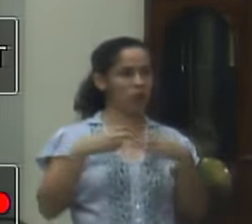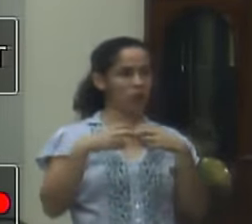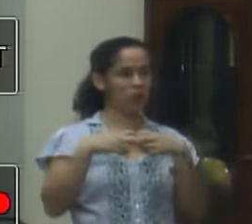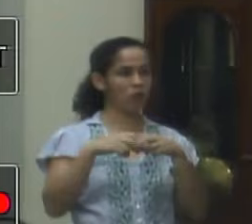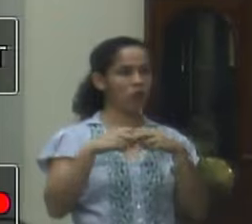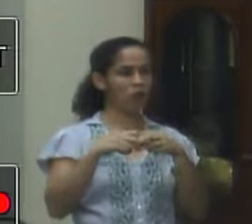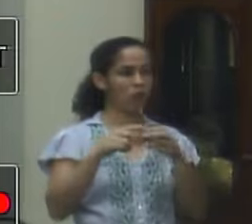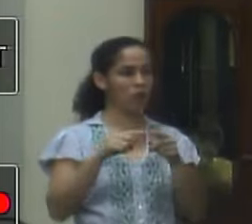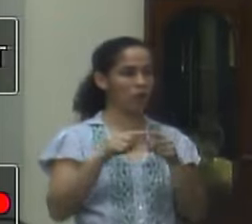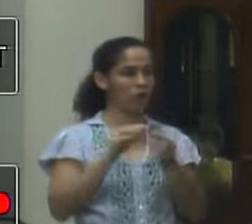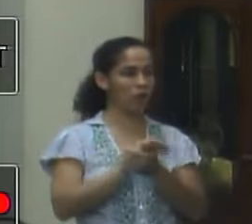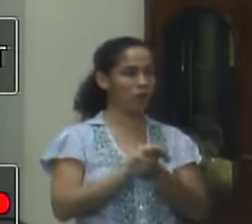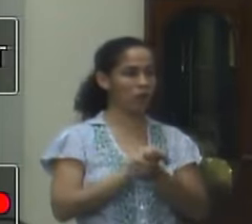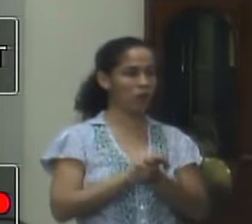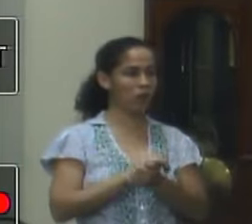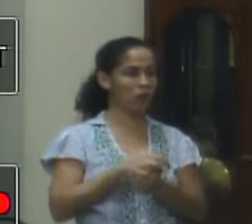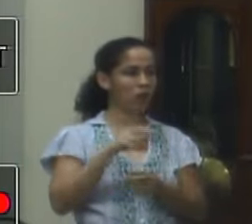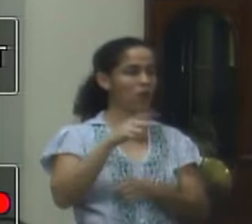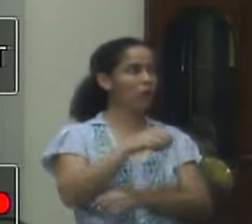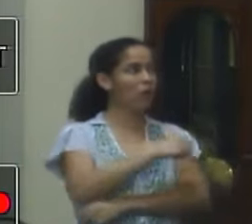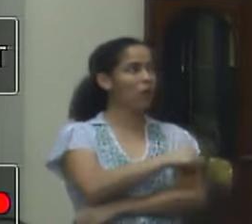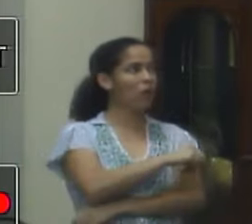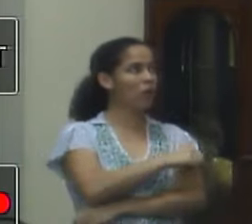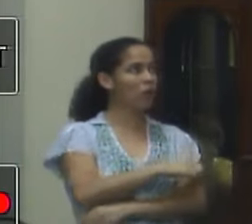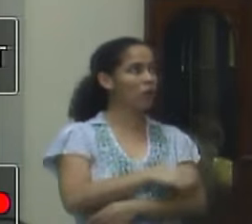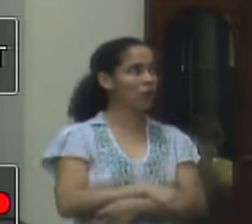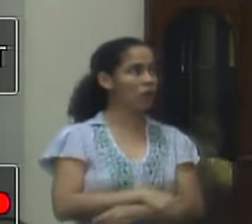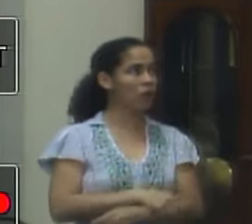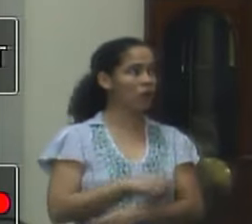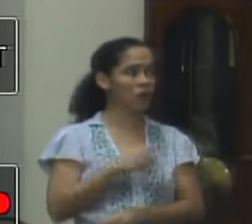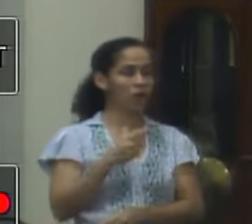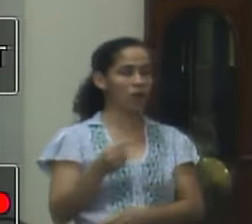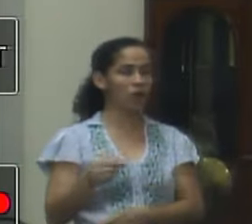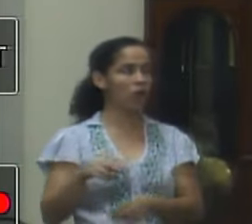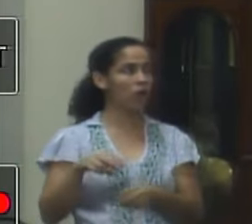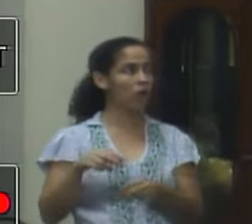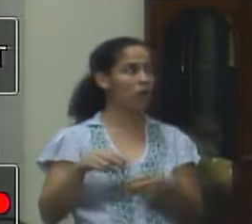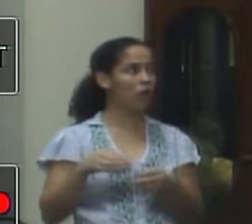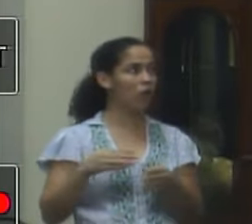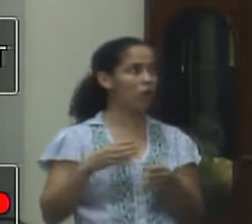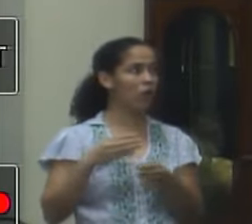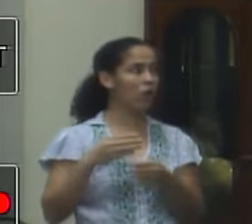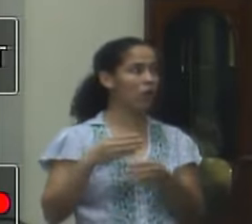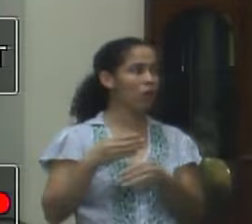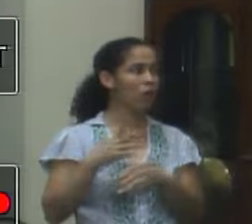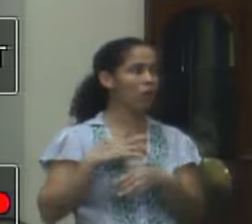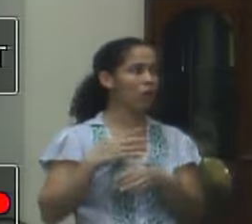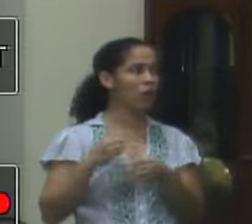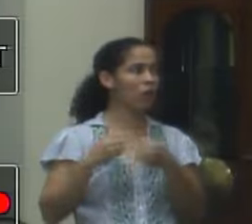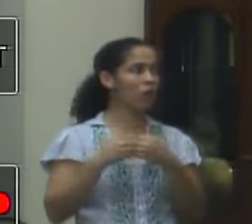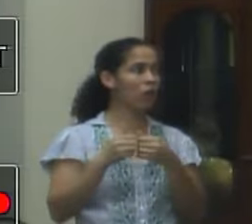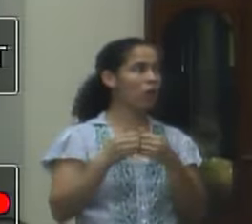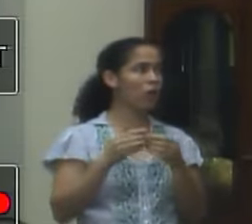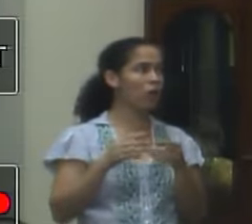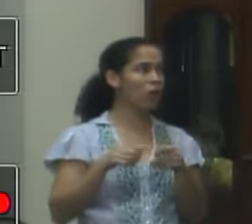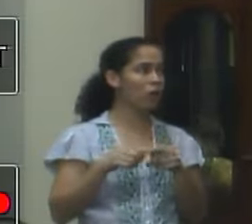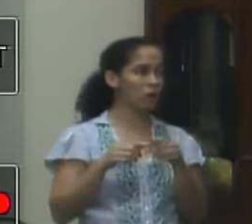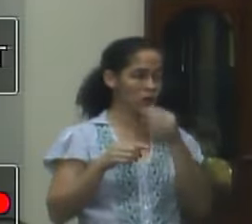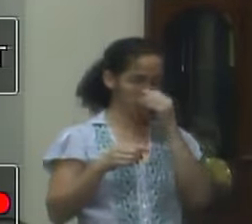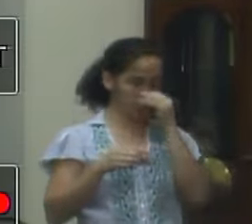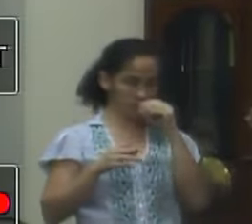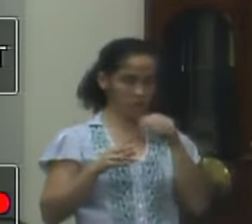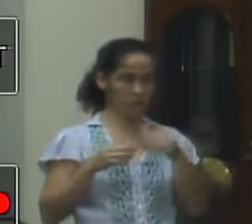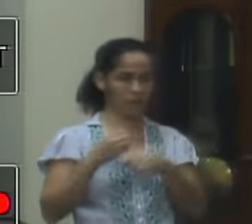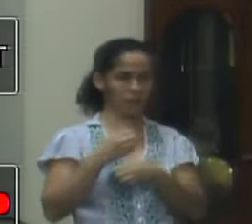lá na estação do Rio de Janeiro desce em Japeri e em Japeri já tem um ônibus que vai levá-lo até